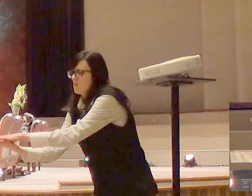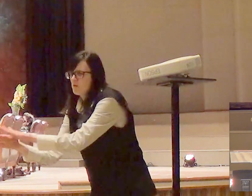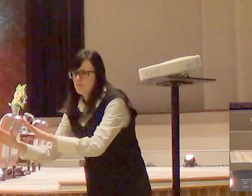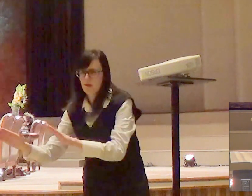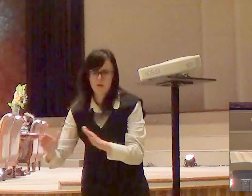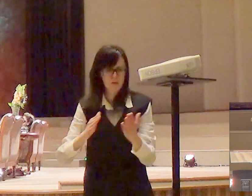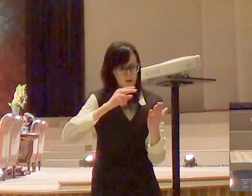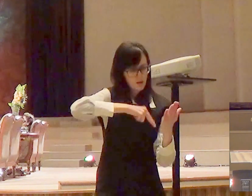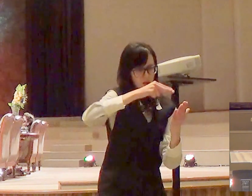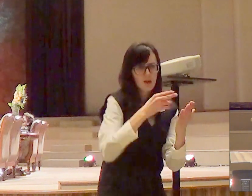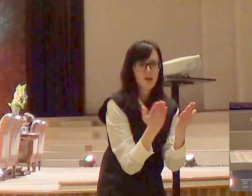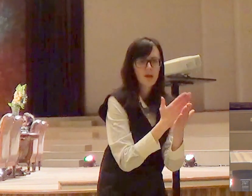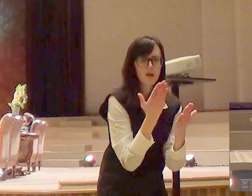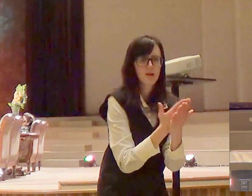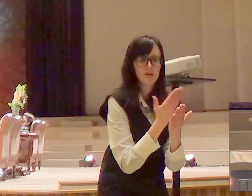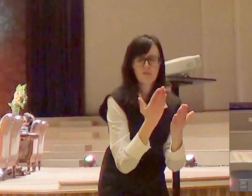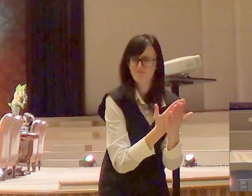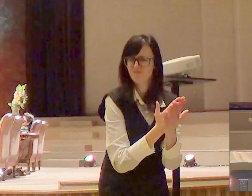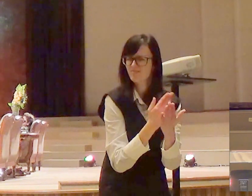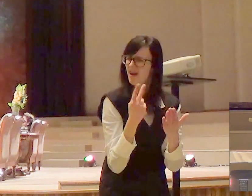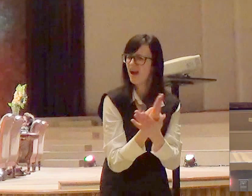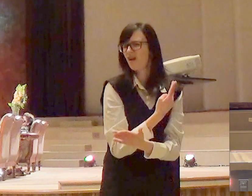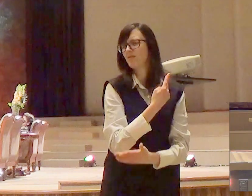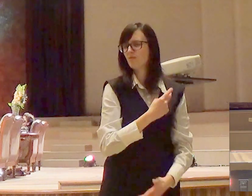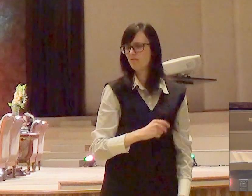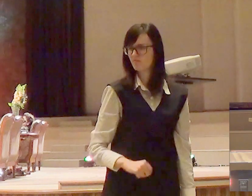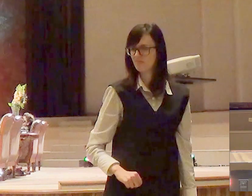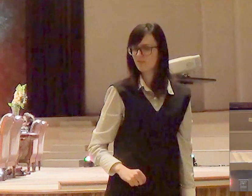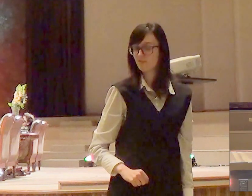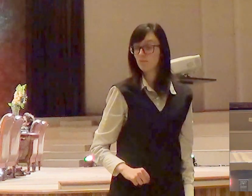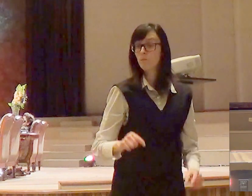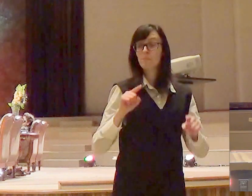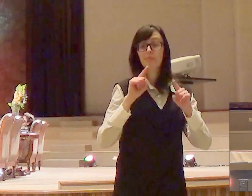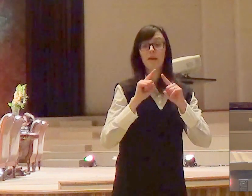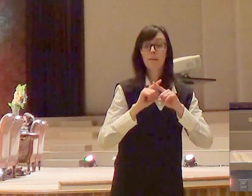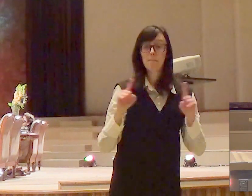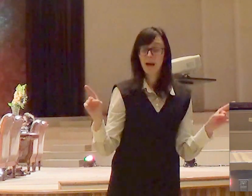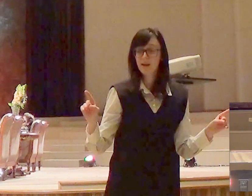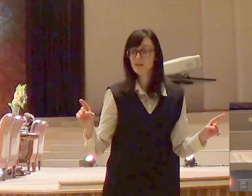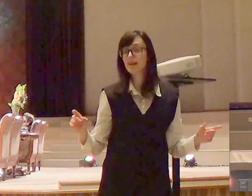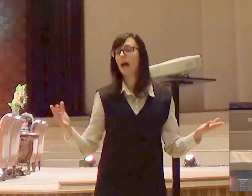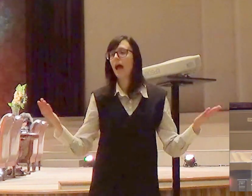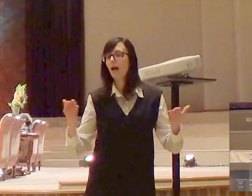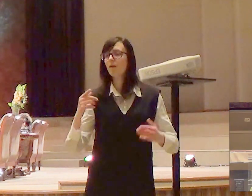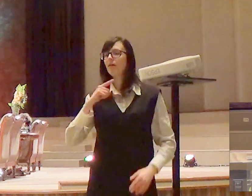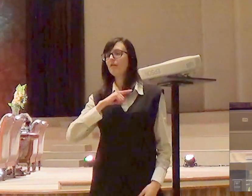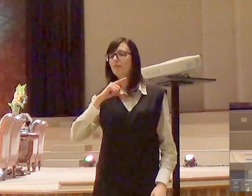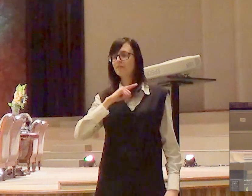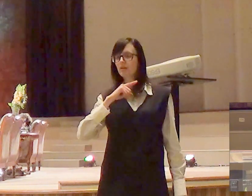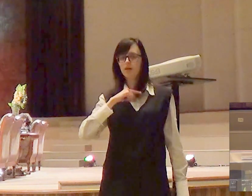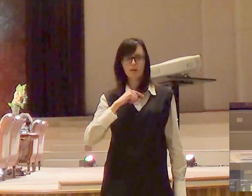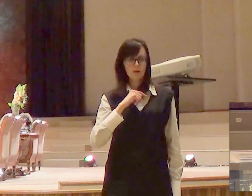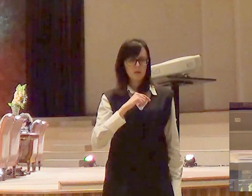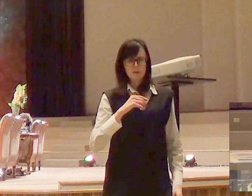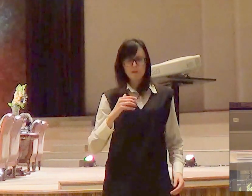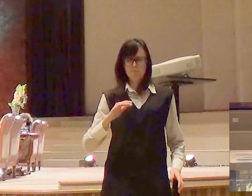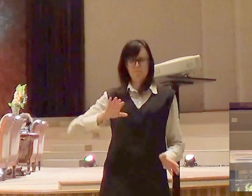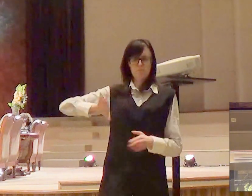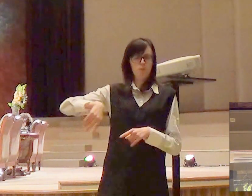e que nem sempre são. Mas, agora, isso se torna uma verdade fundamental. E, se eu